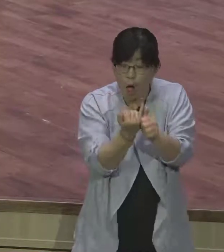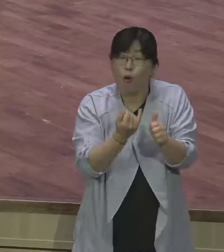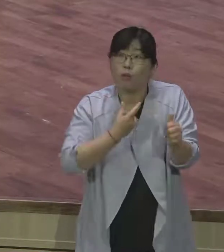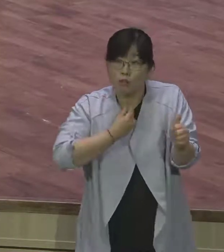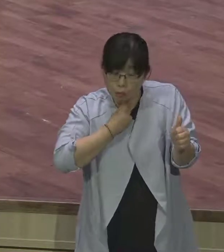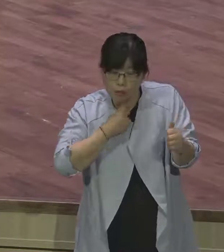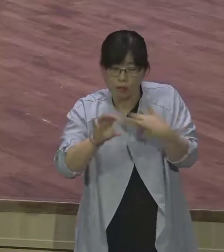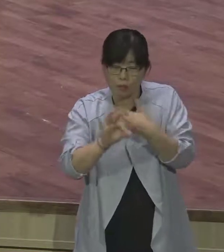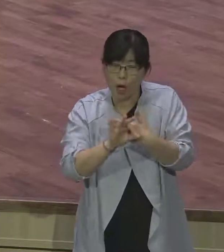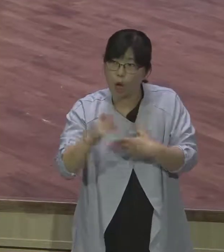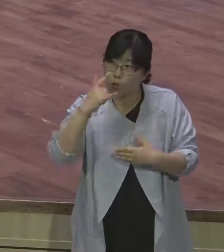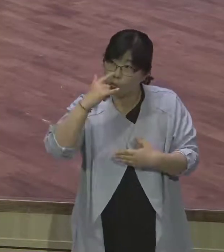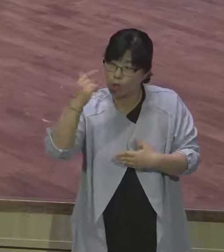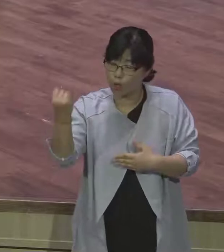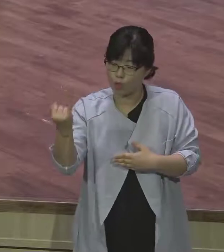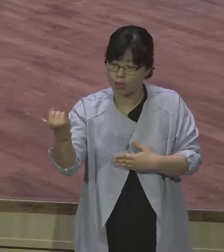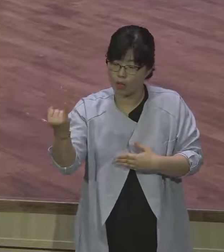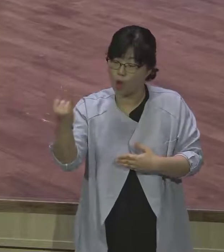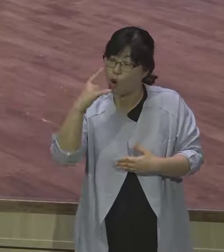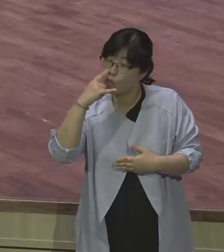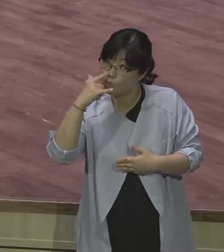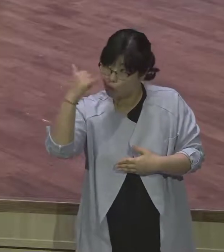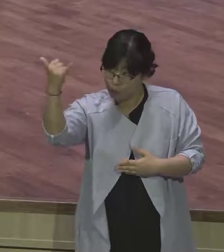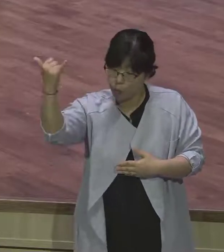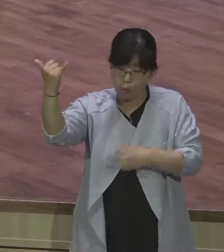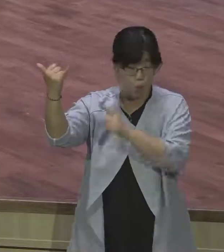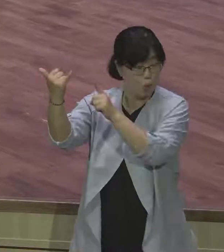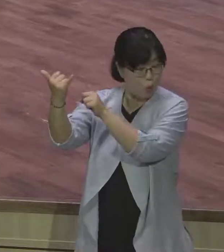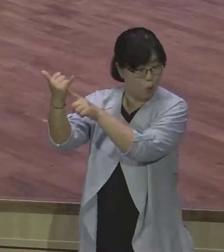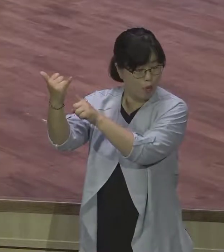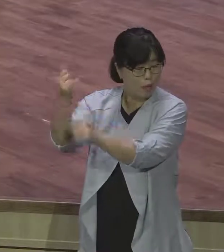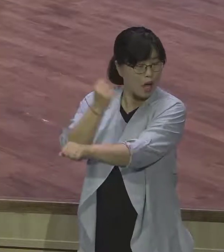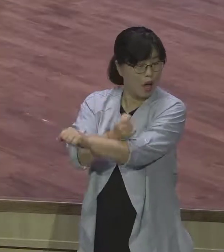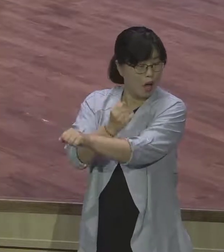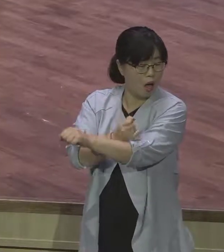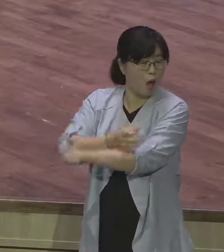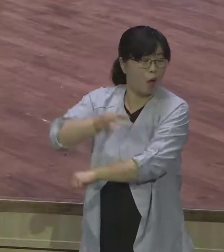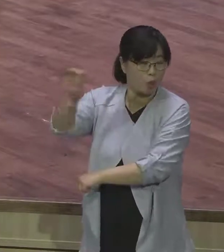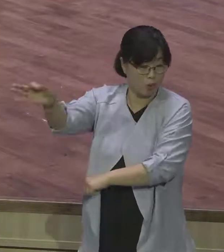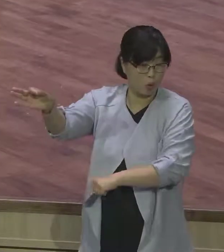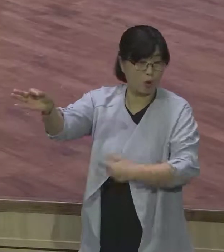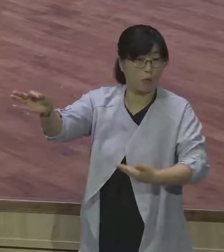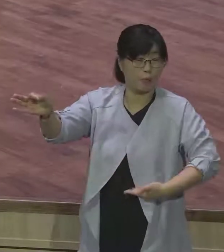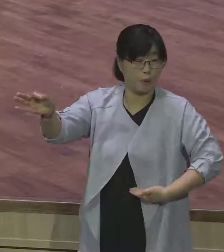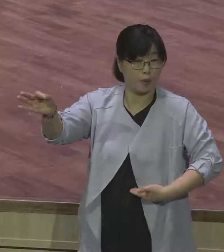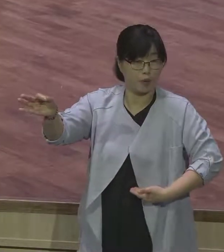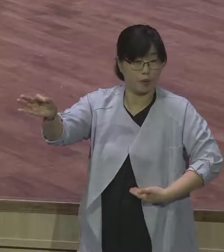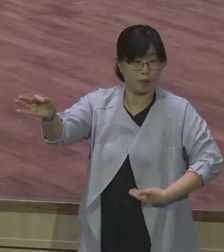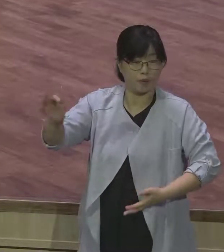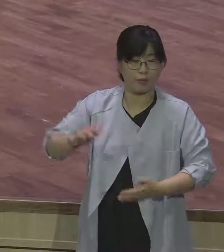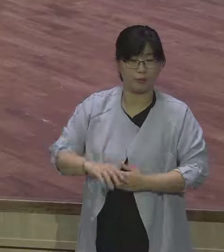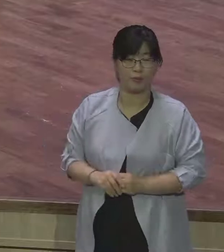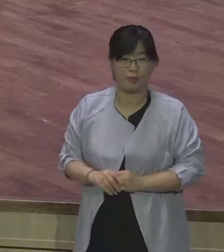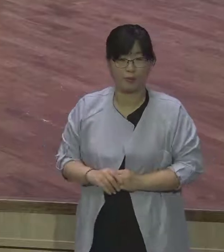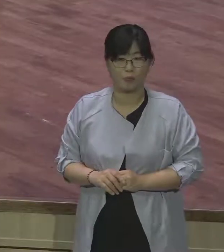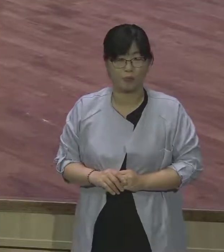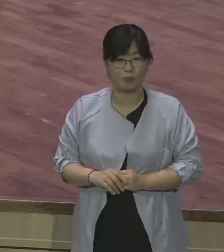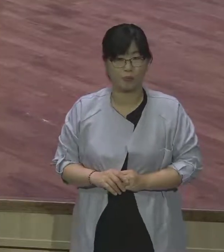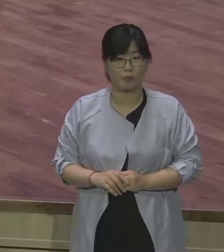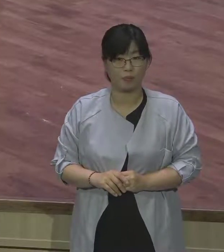필요하기 때문에 자녀들이 다 그 집안의 노동력이에요. 그러니까 하나가 출가를 해버리면 시집 가버리면 그만큼